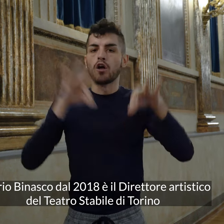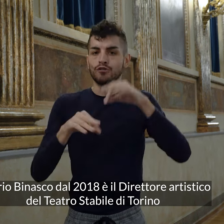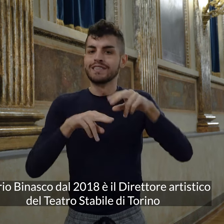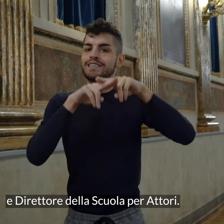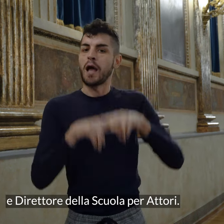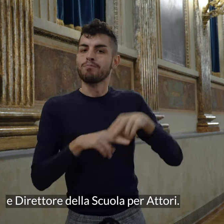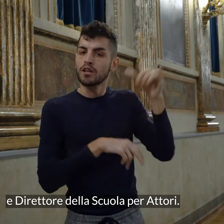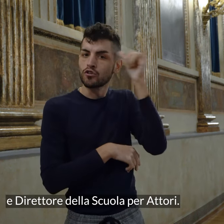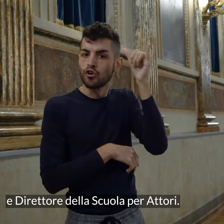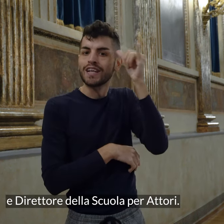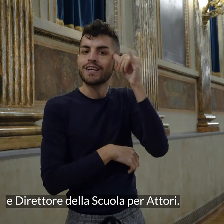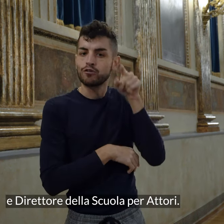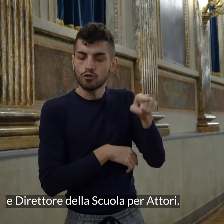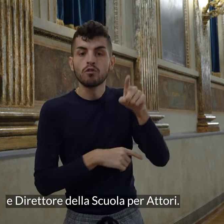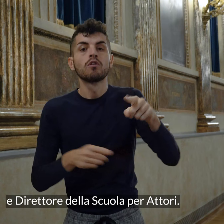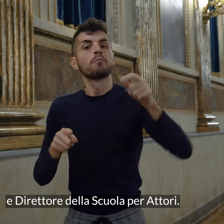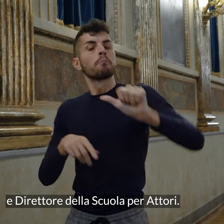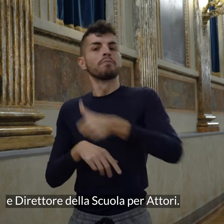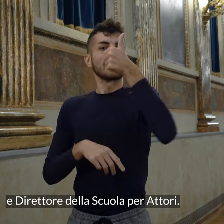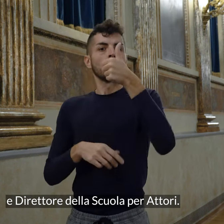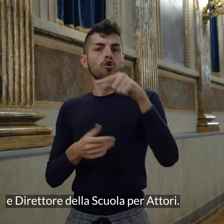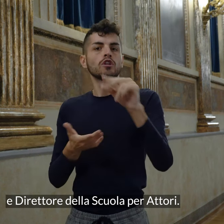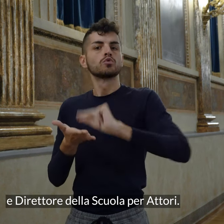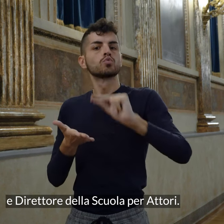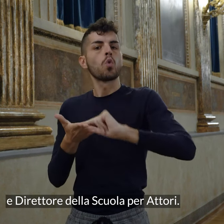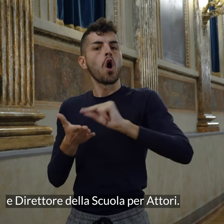e direttore della Scuola per Attori